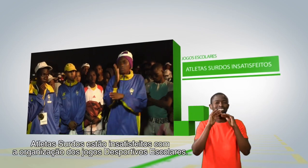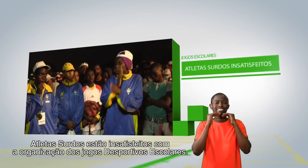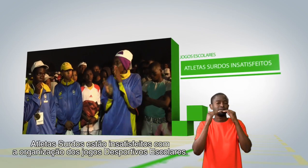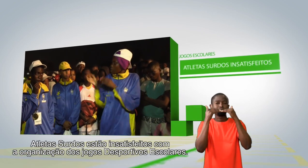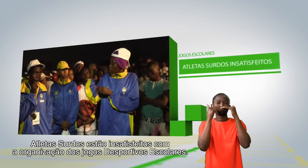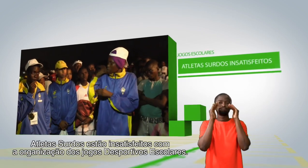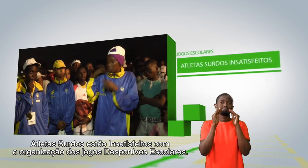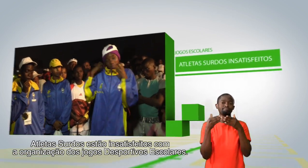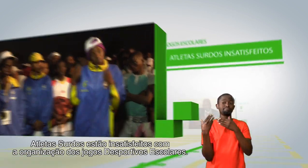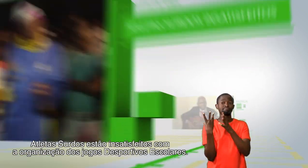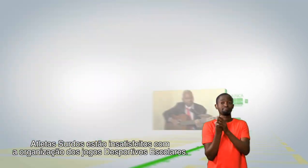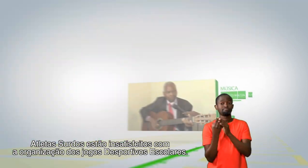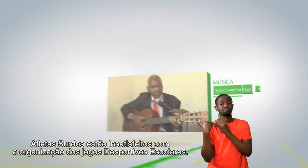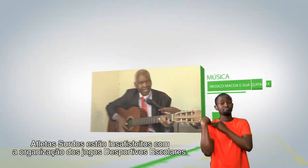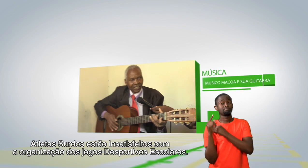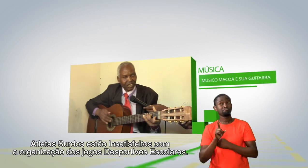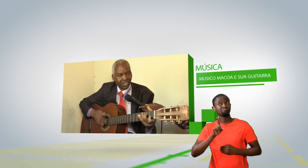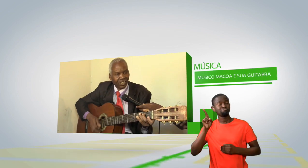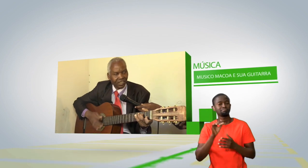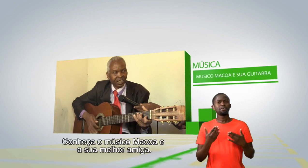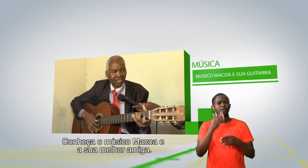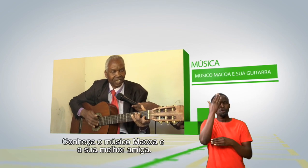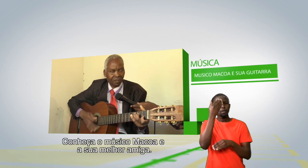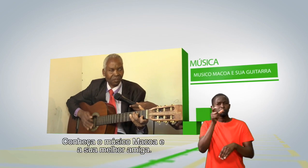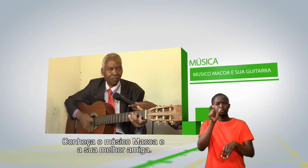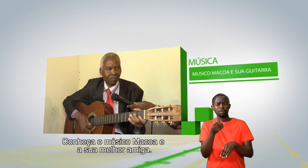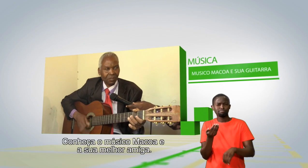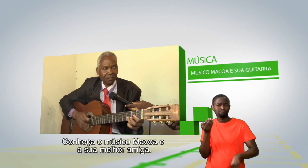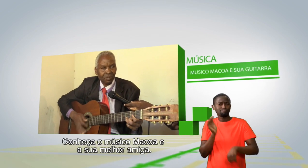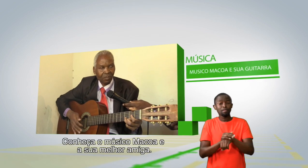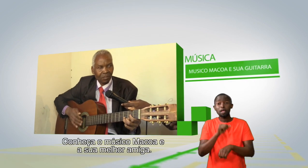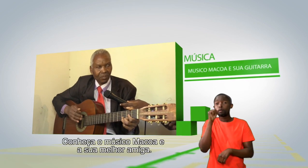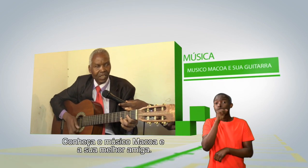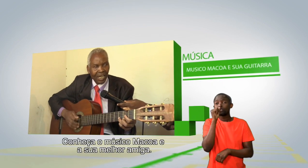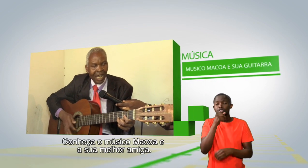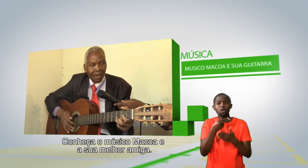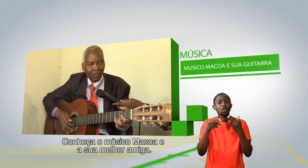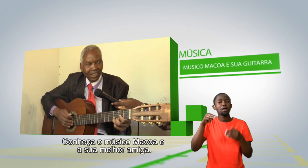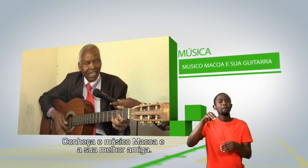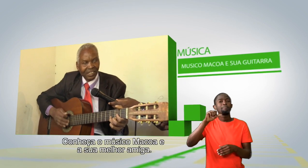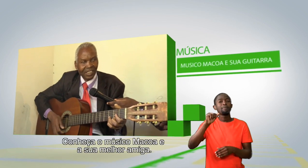dos jogos desportivos escolares. Conheça o músico Makoa e sua melhor amiga.